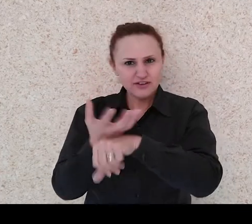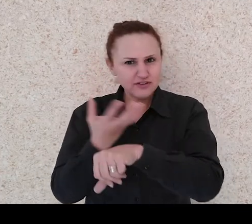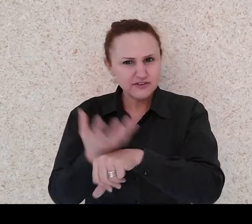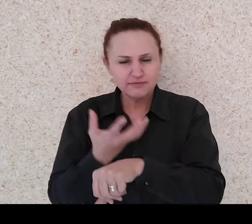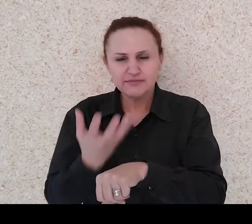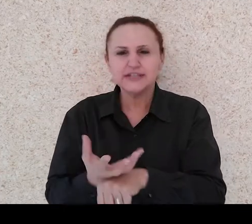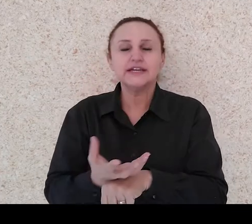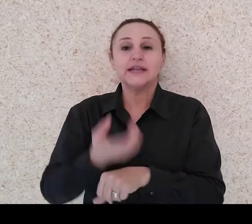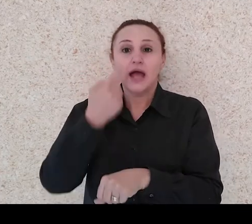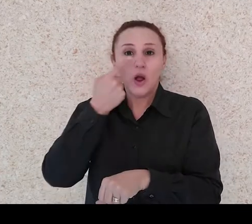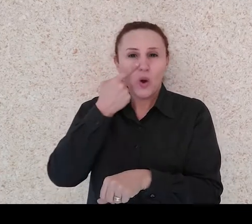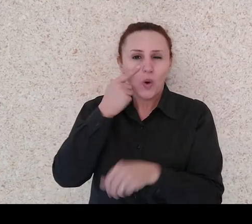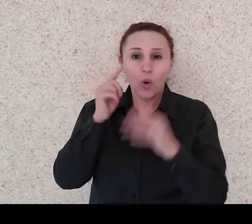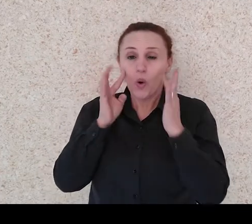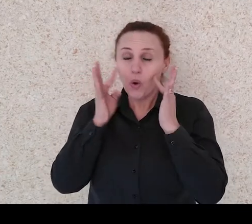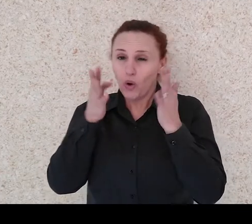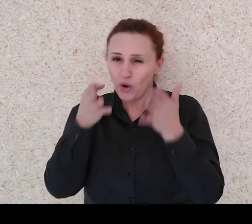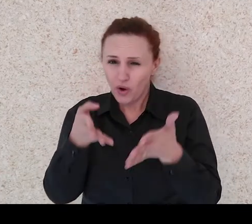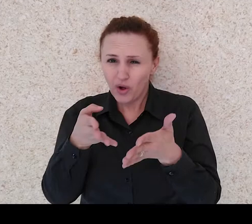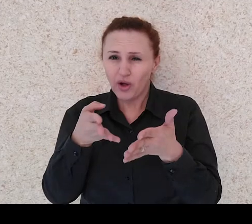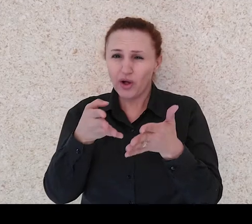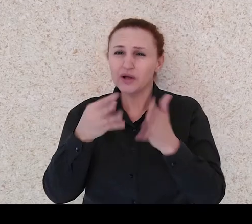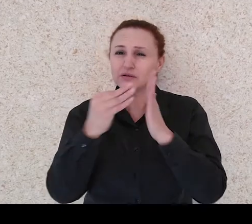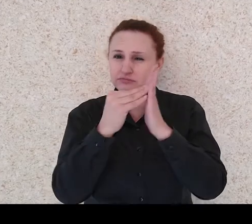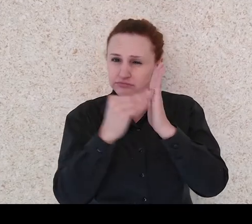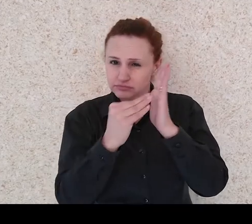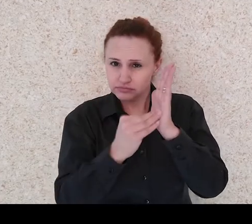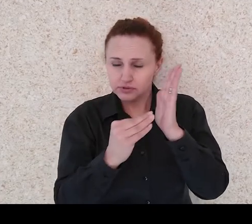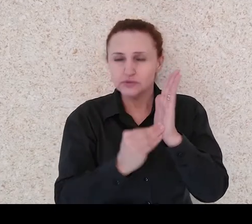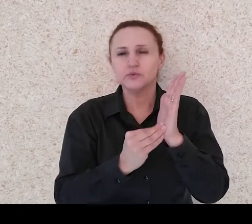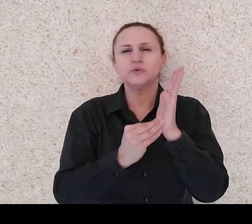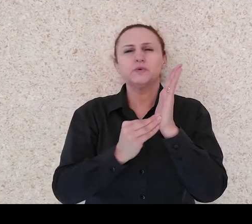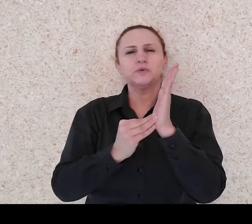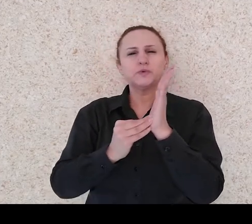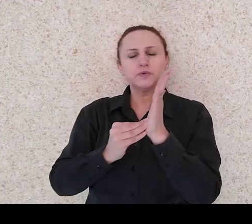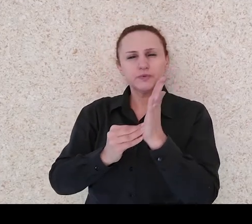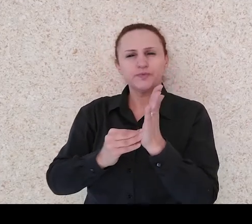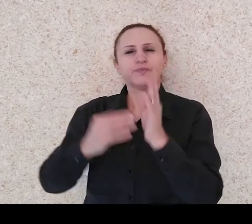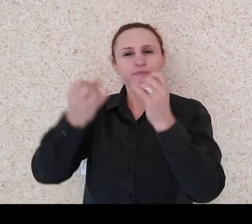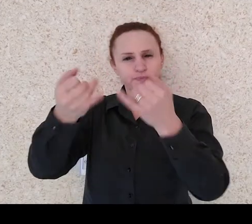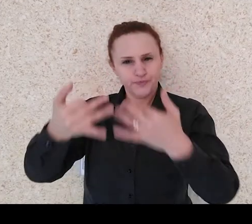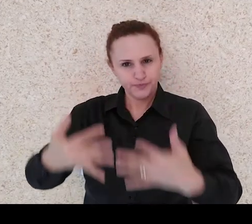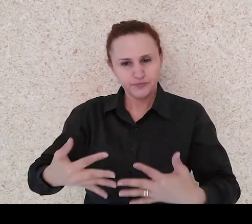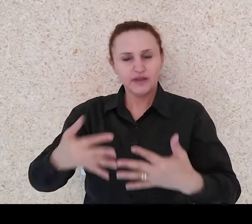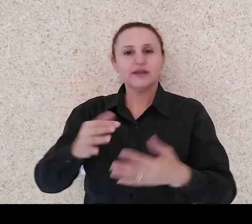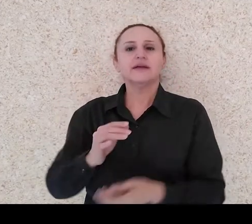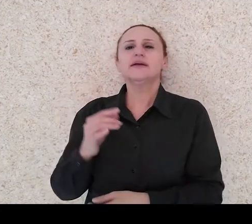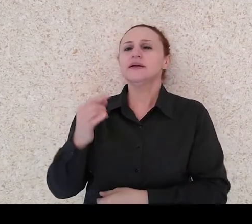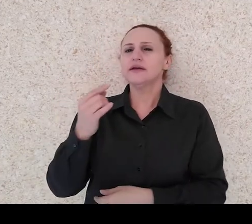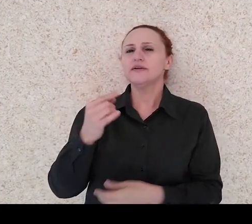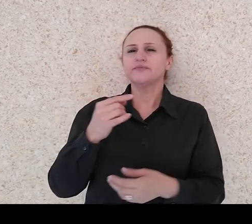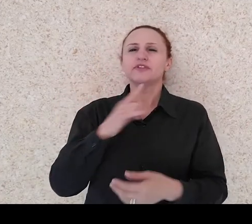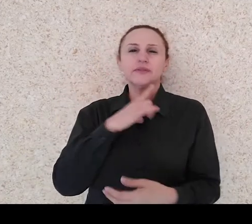e, relação a esta unidade, será pedida, será solicitada uma atividade de fichamento.